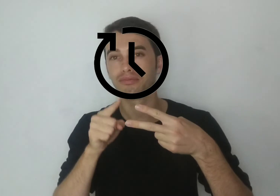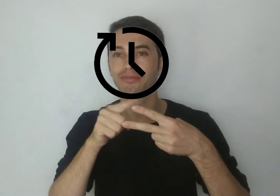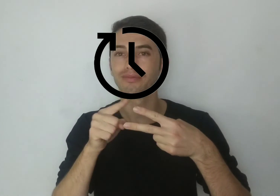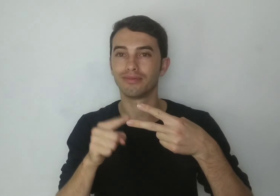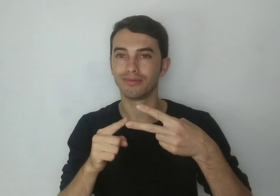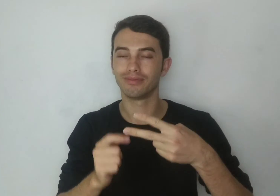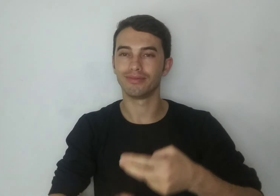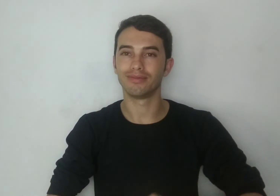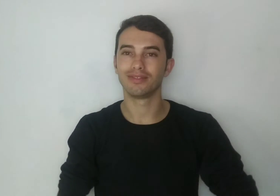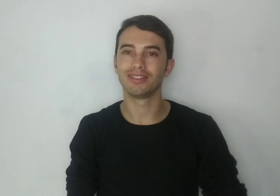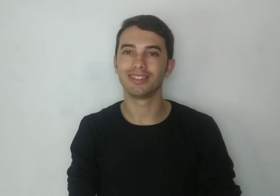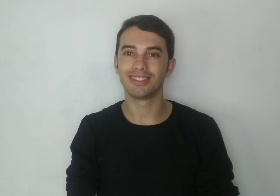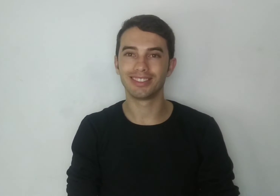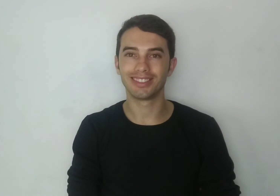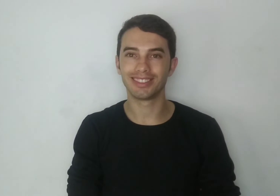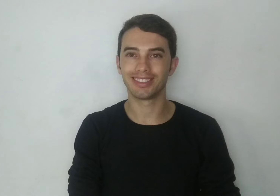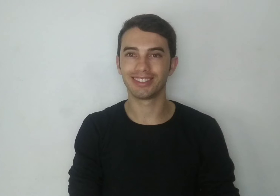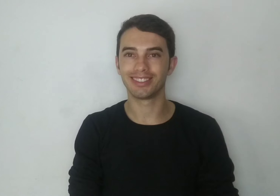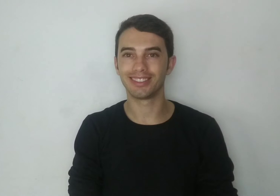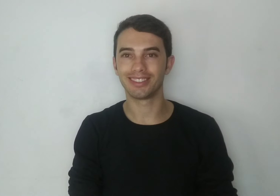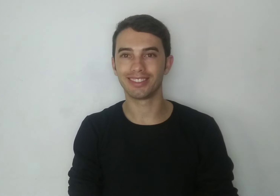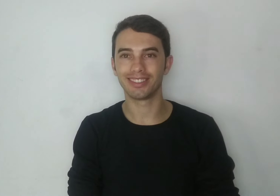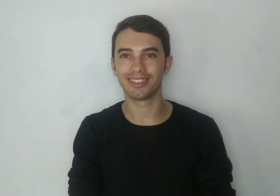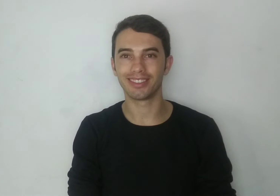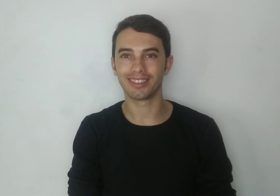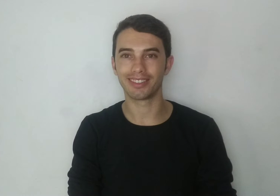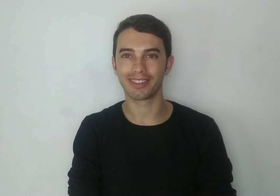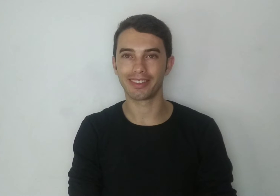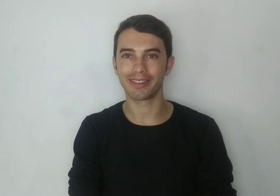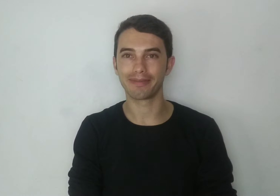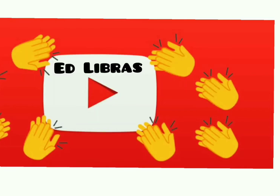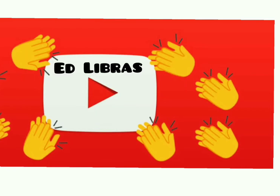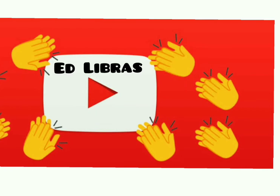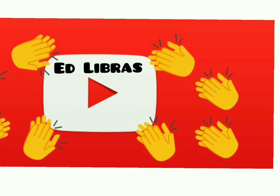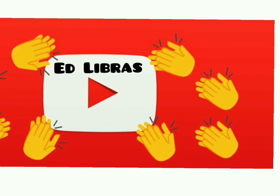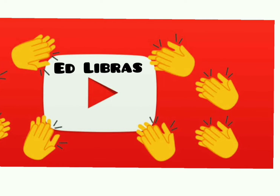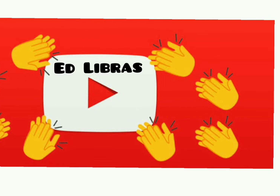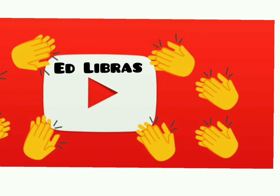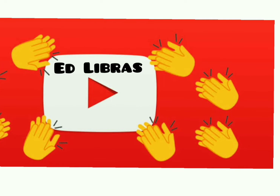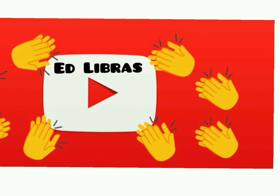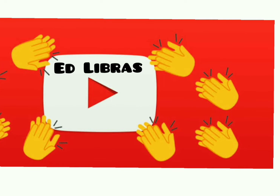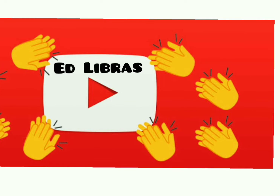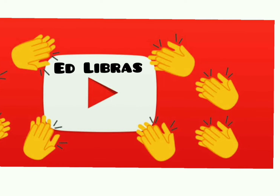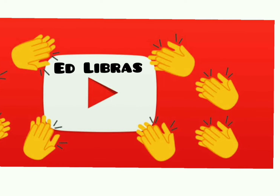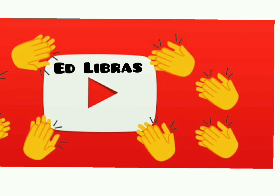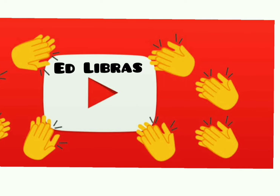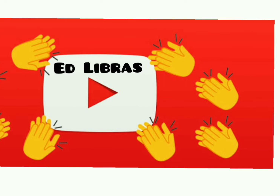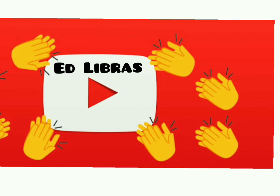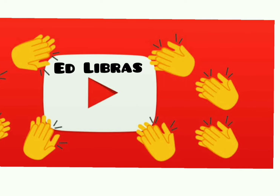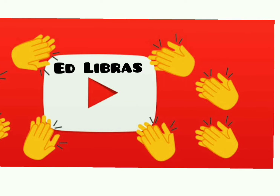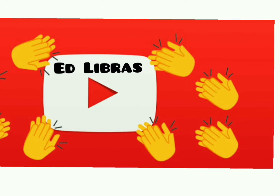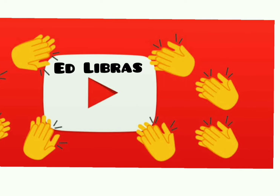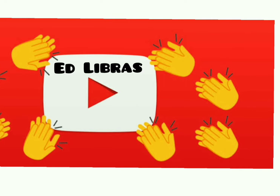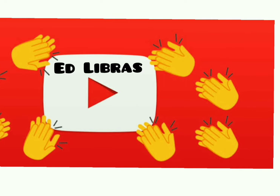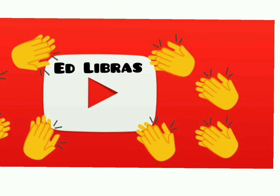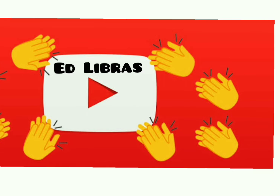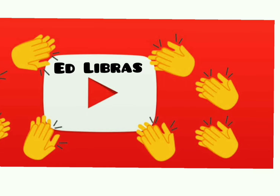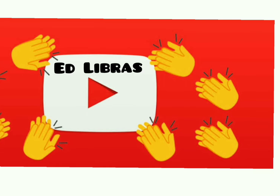hora. Aí você faz esse círculo ao redor do rosto. Você gosta do conteúdo deste canal? Não esquece então de